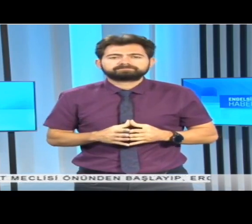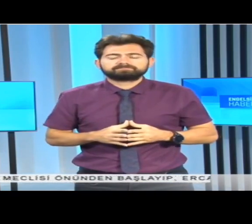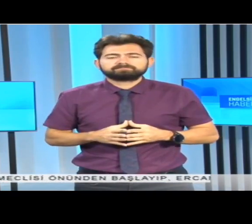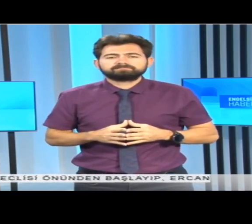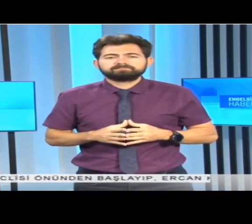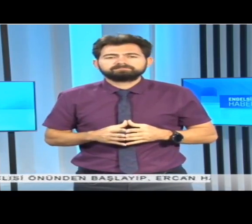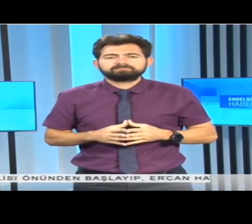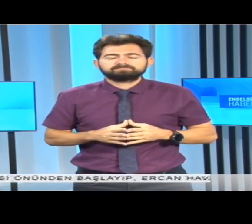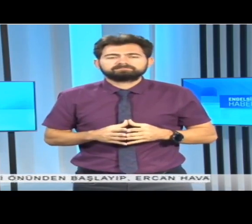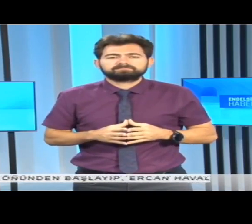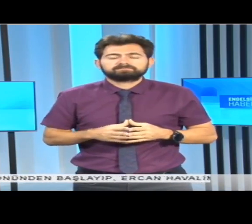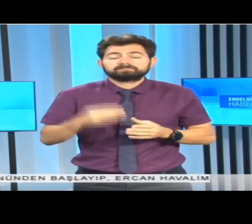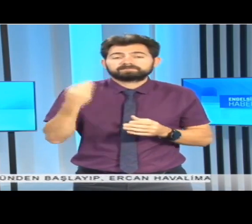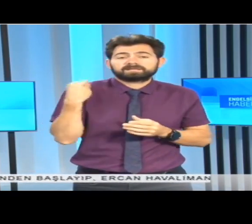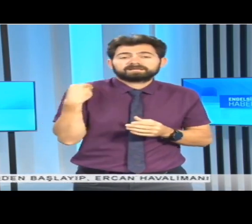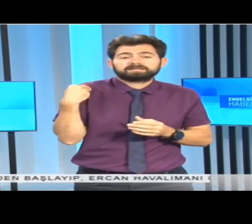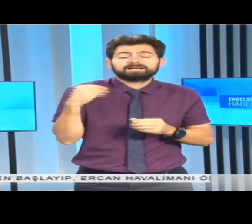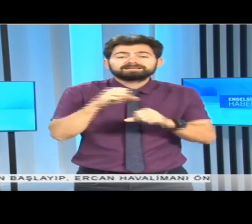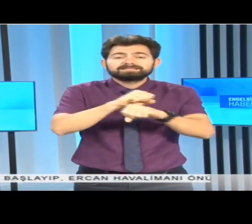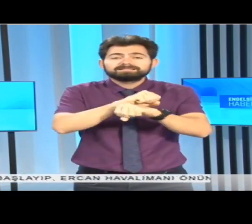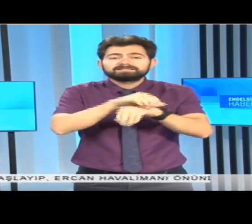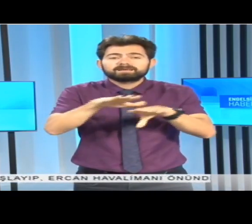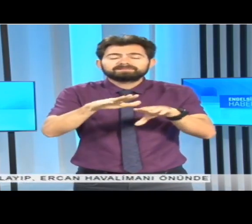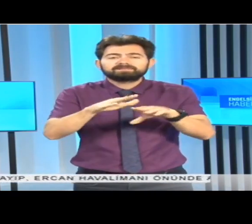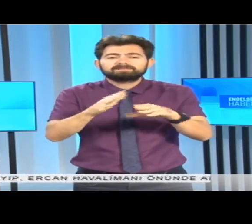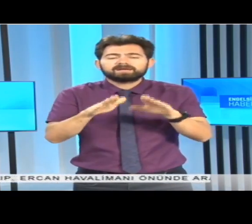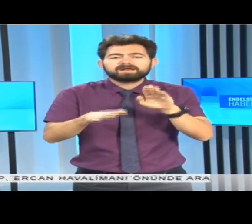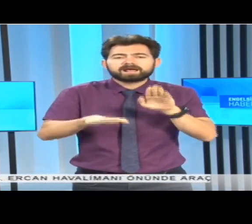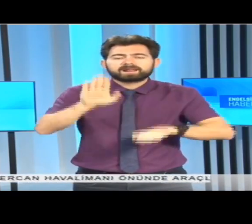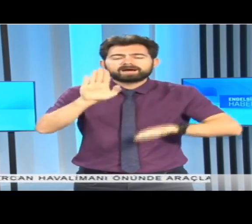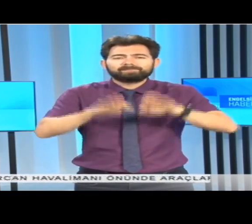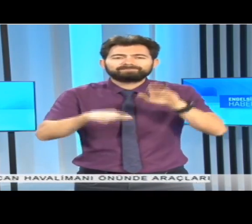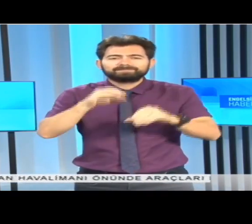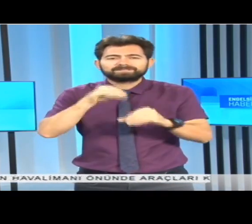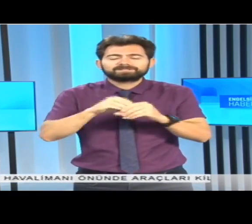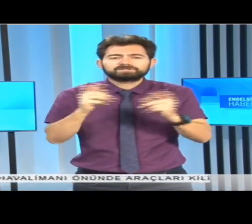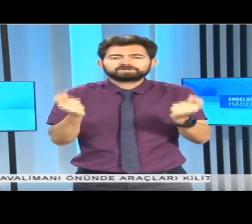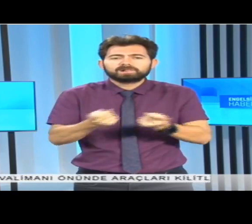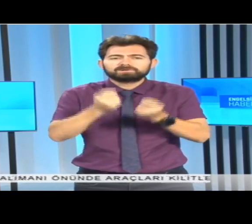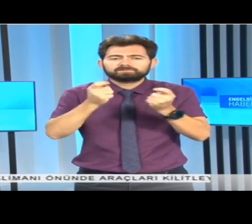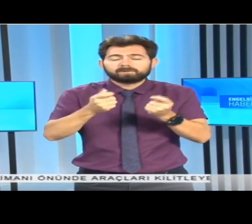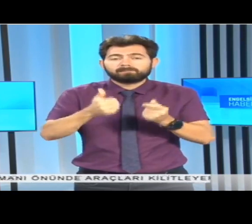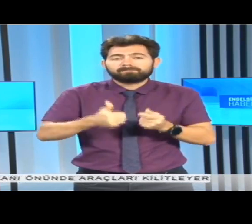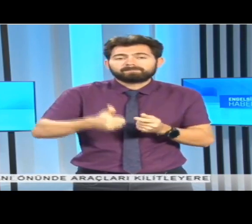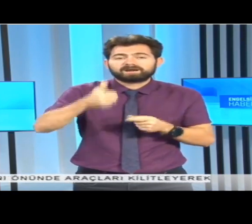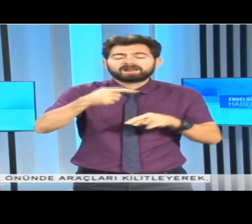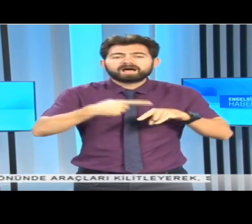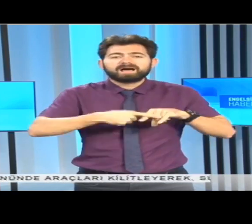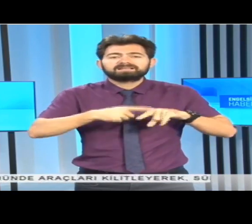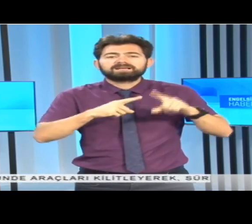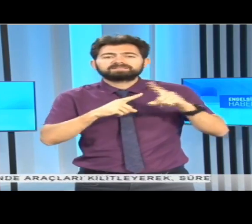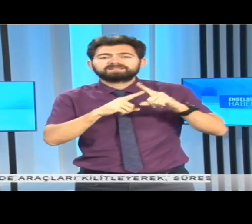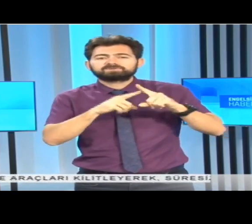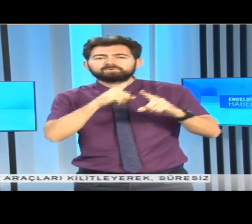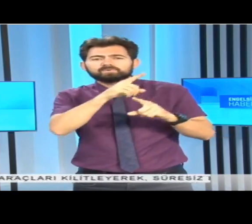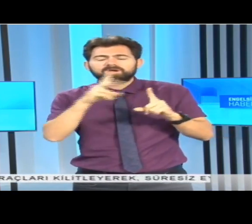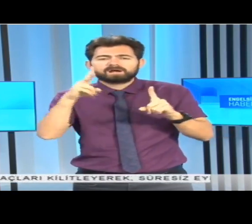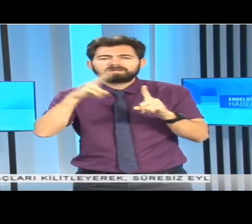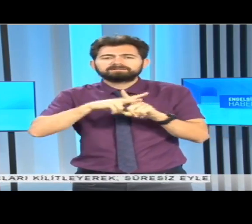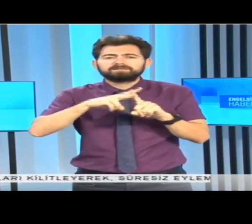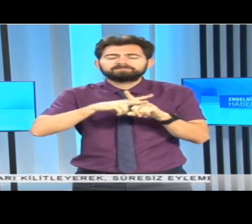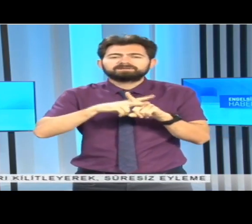Yeni sistemin tanıtımı için Çalışma ve Sosyal Güvenlik Bakanı Hasan Taçoy'un da